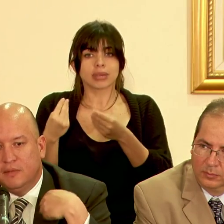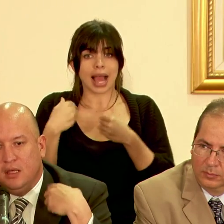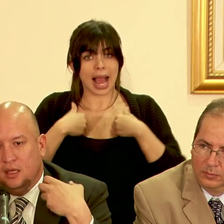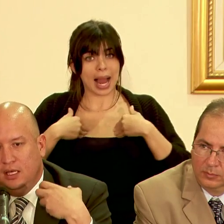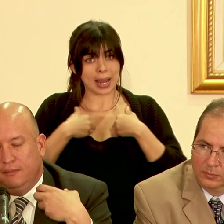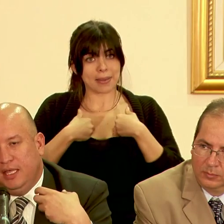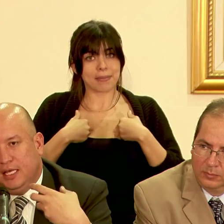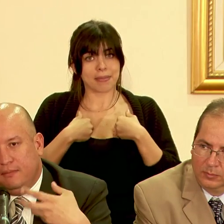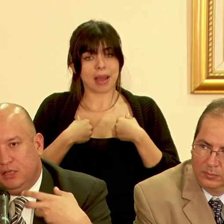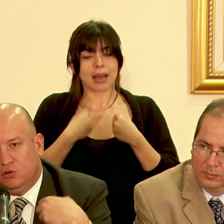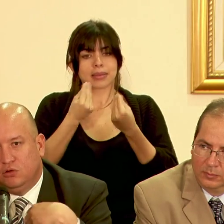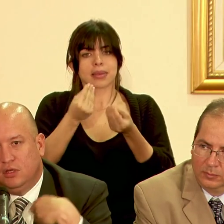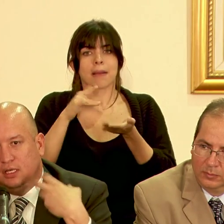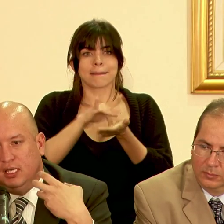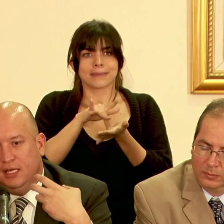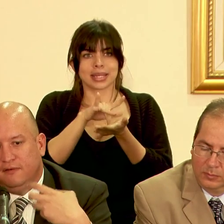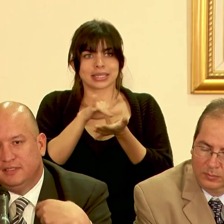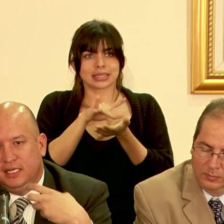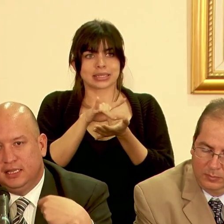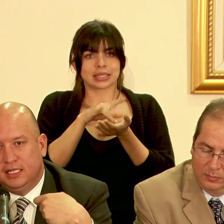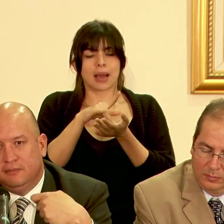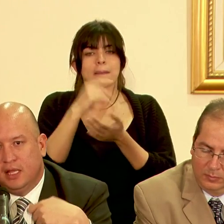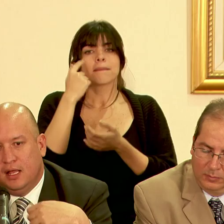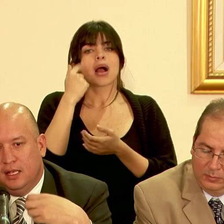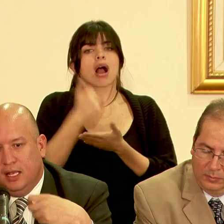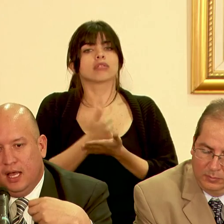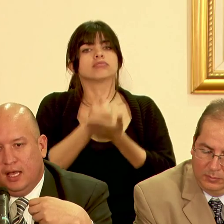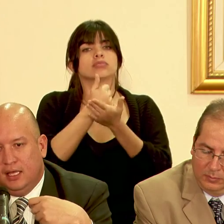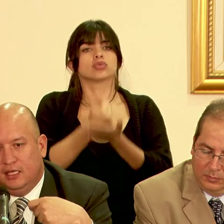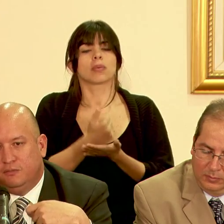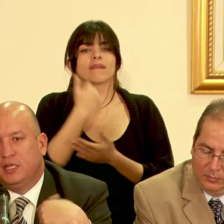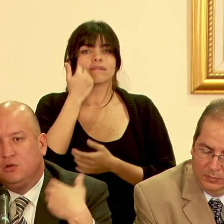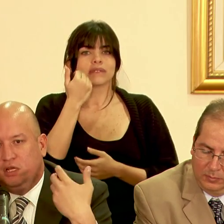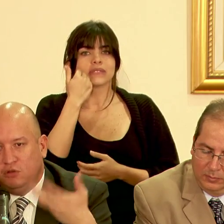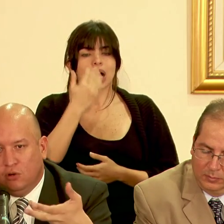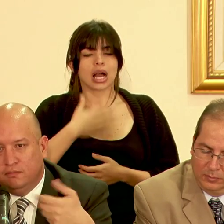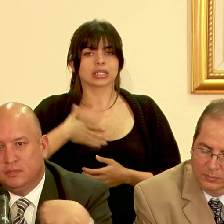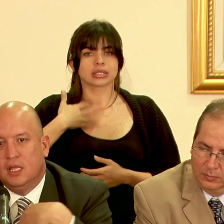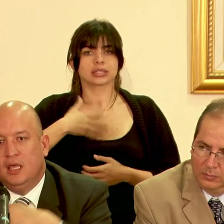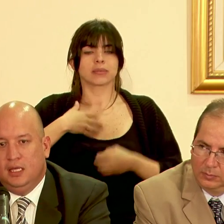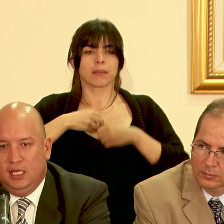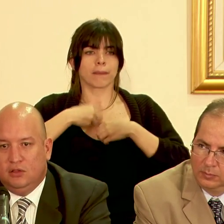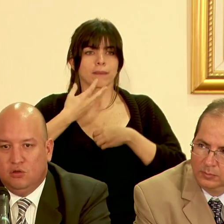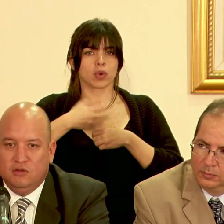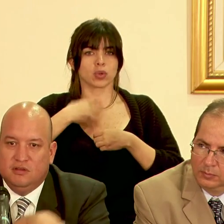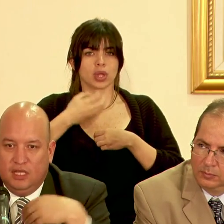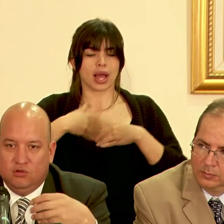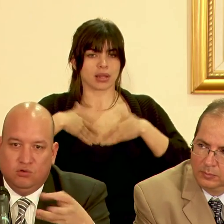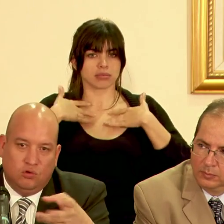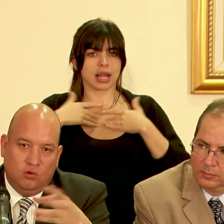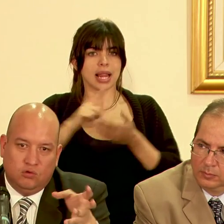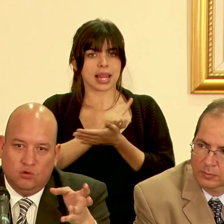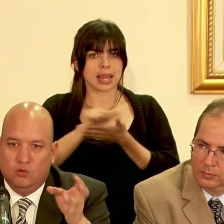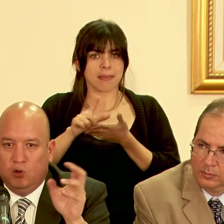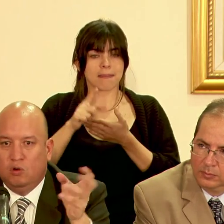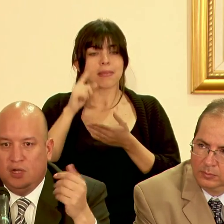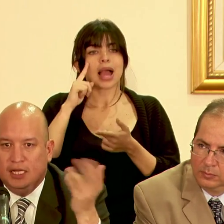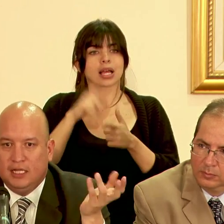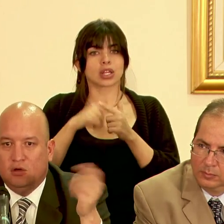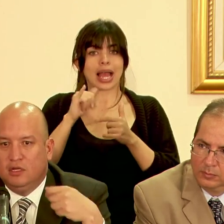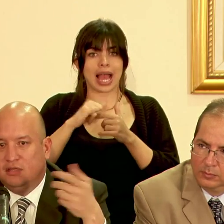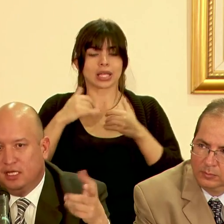animal medicamentos que faciliten la espectoración y entonces esos son los